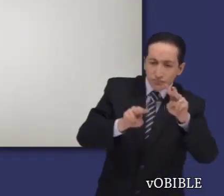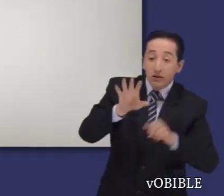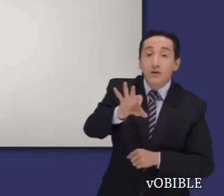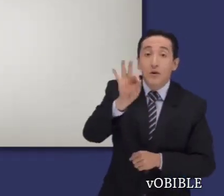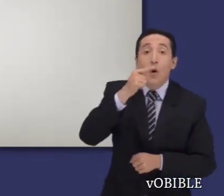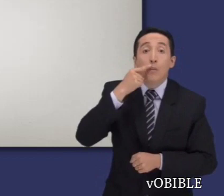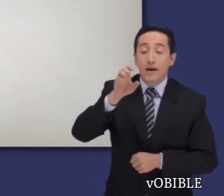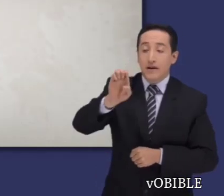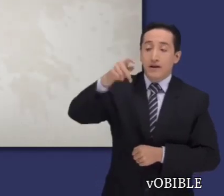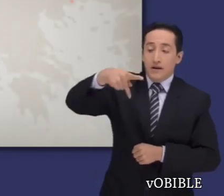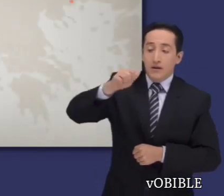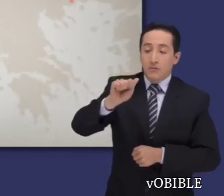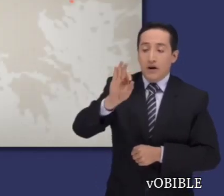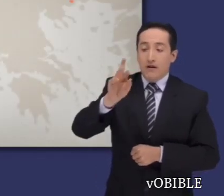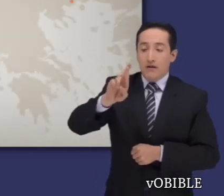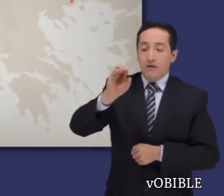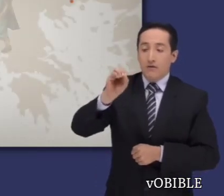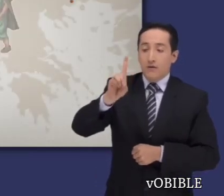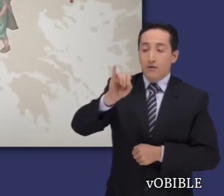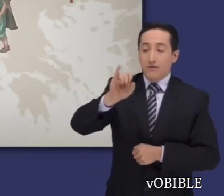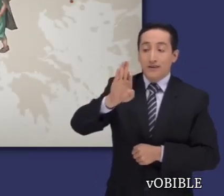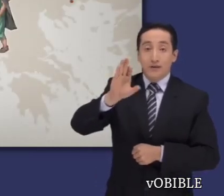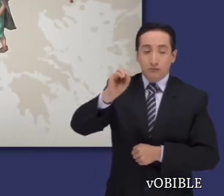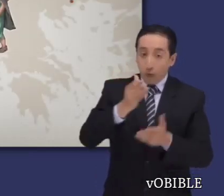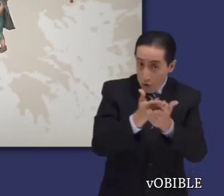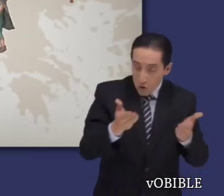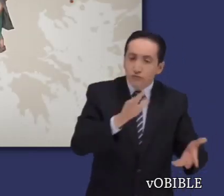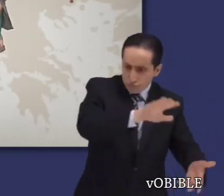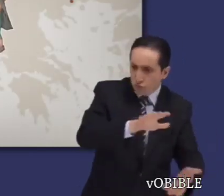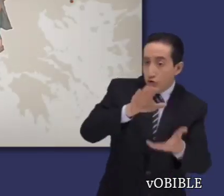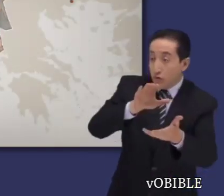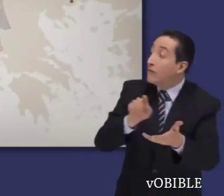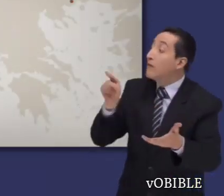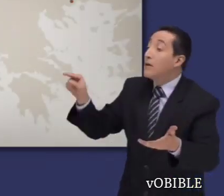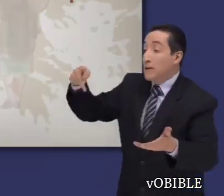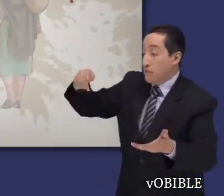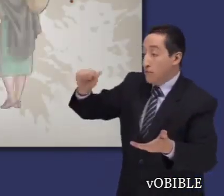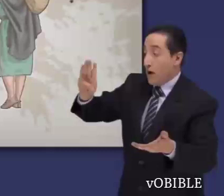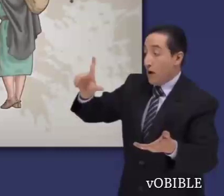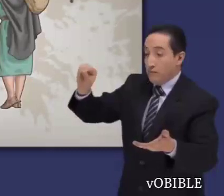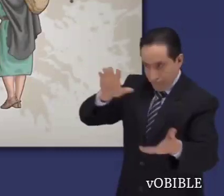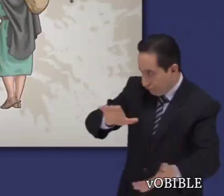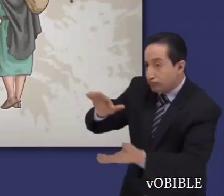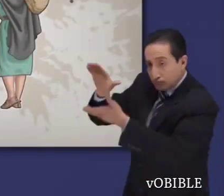¿Lo sabía? Algún tiempo antes, los filipenses habían enviado a Epafrodito a Roma con un regalo para Pablo.